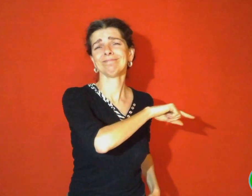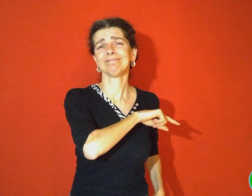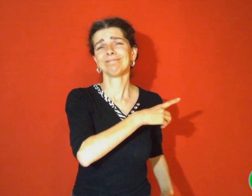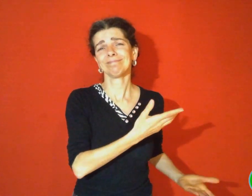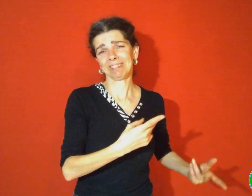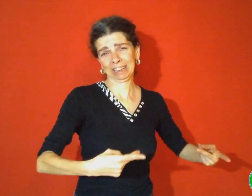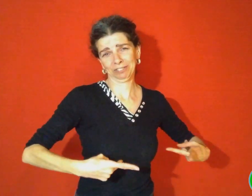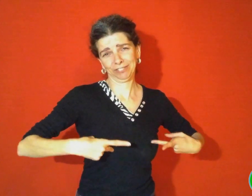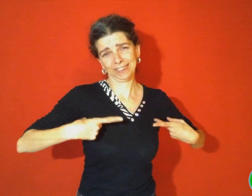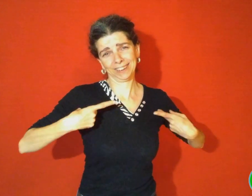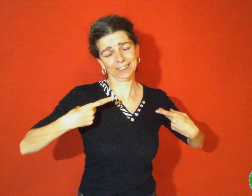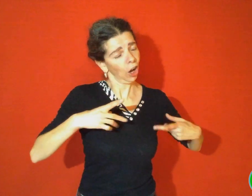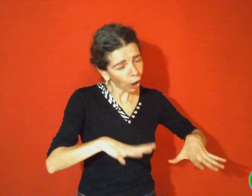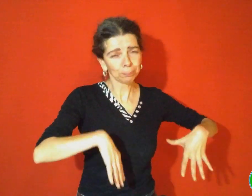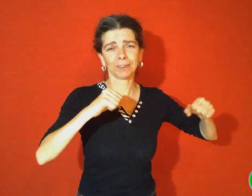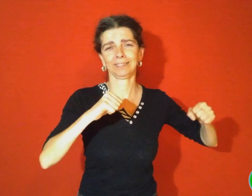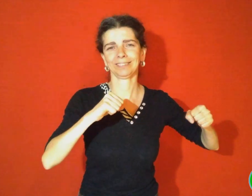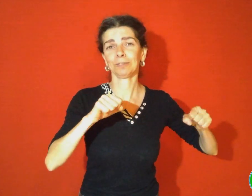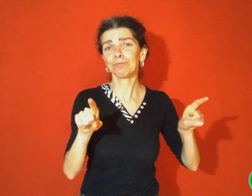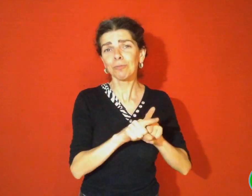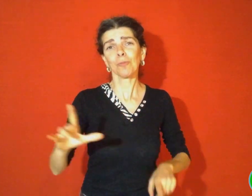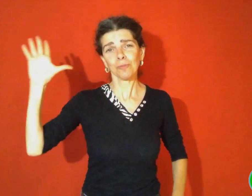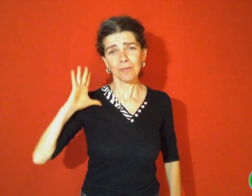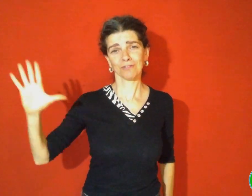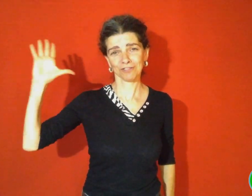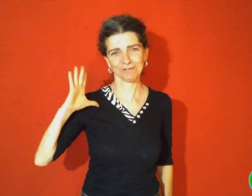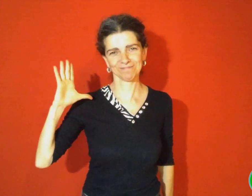et les villageois recommencèrent à vivre comme autrefois